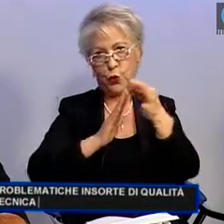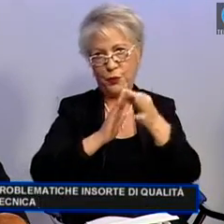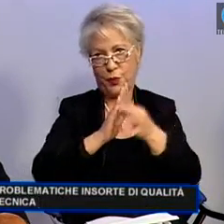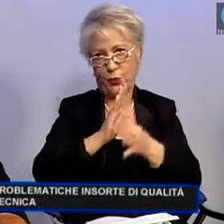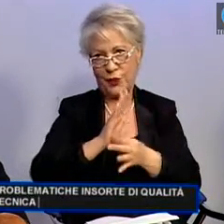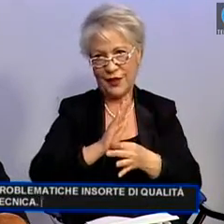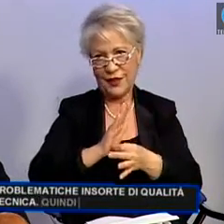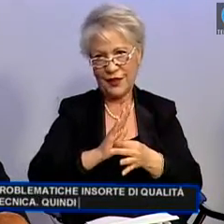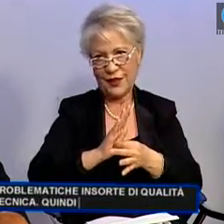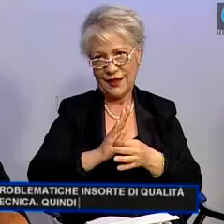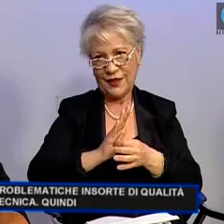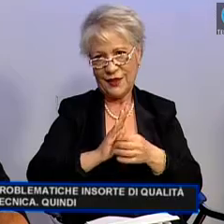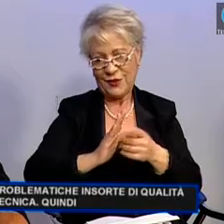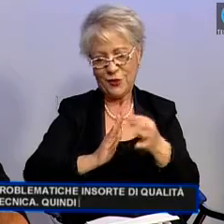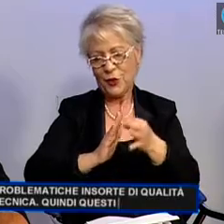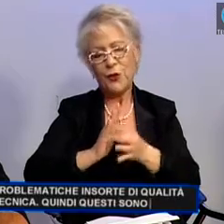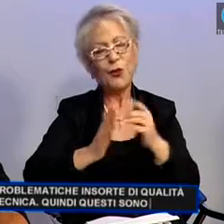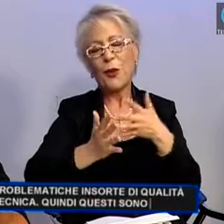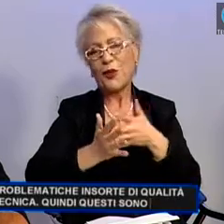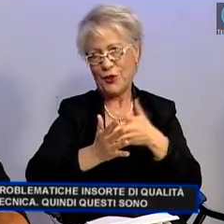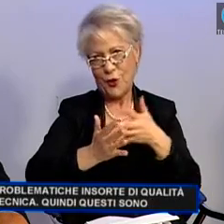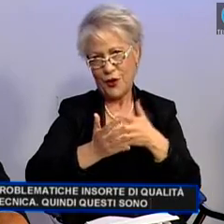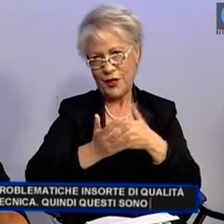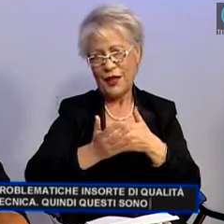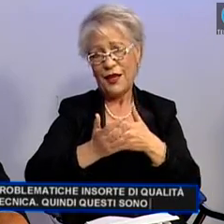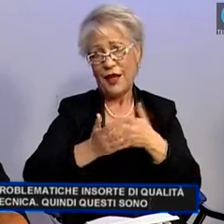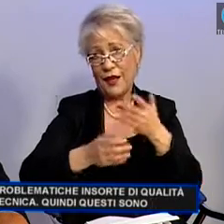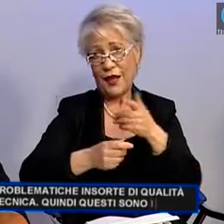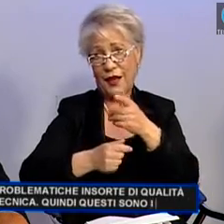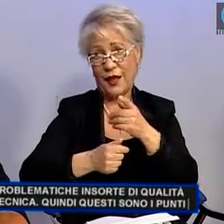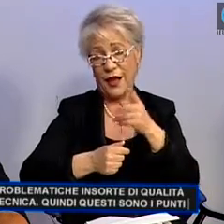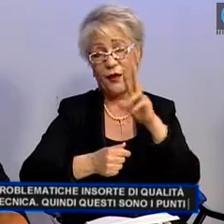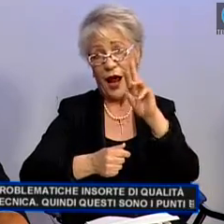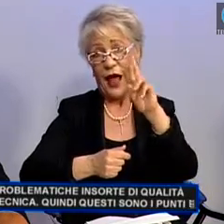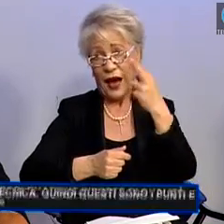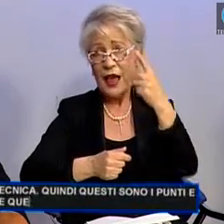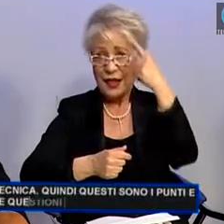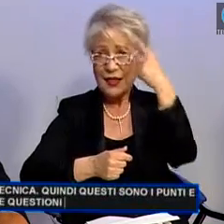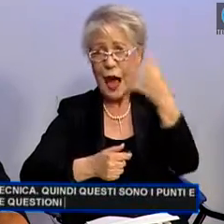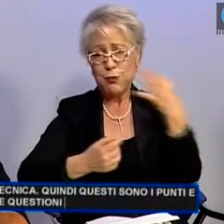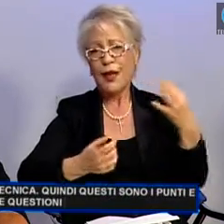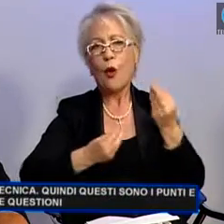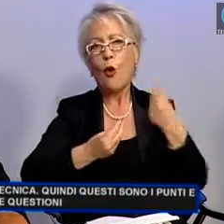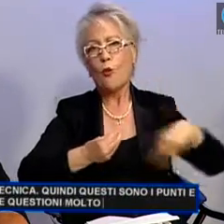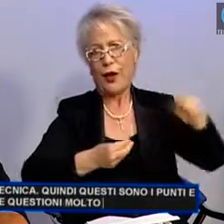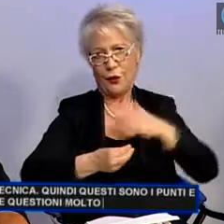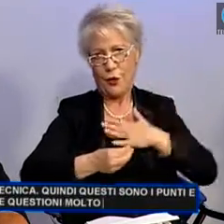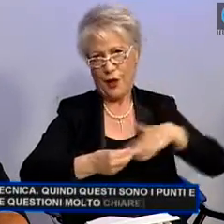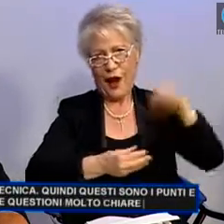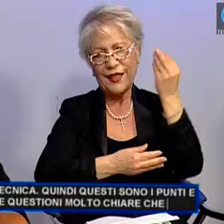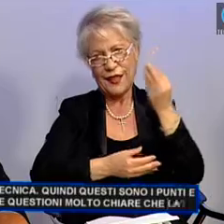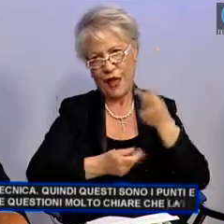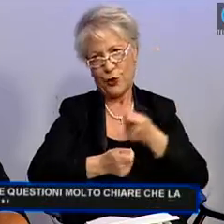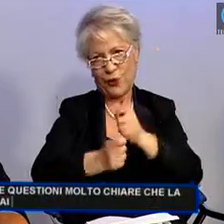Quindi, questi sono i punti e le questioni molto chiare che la RAI